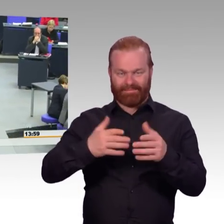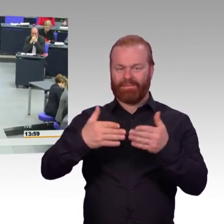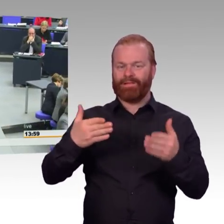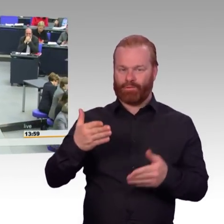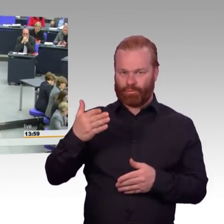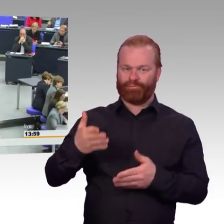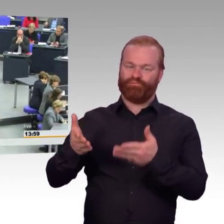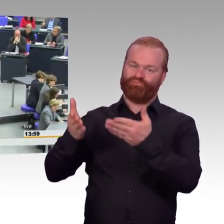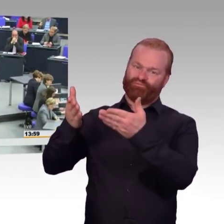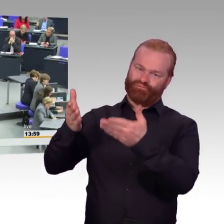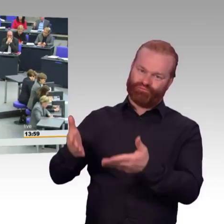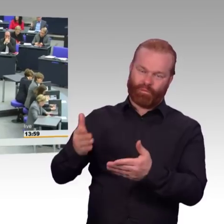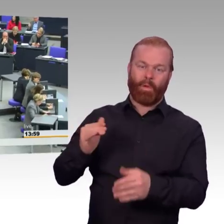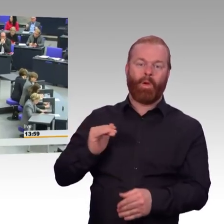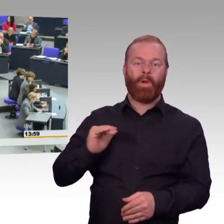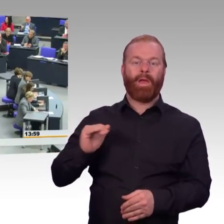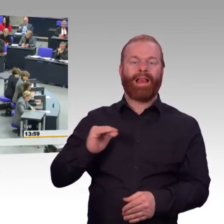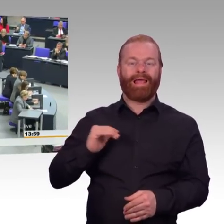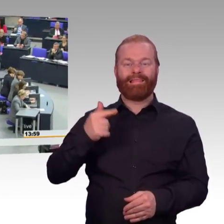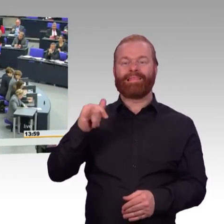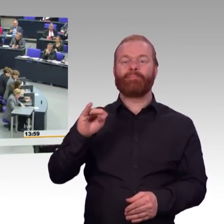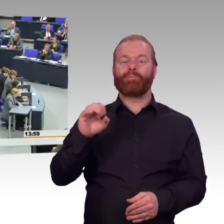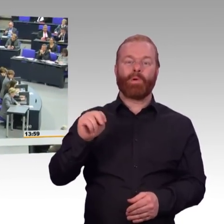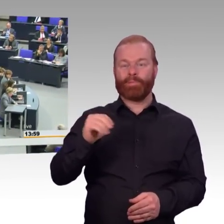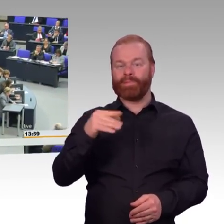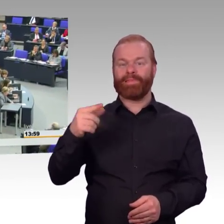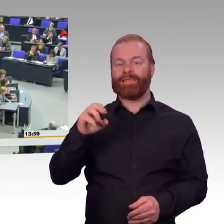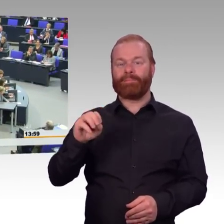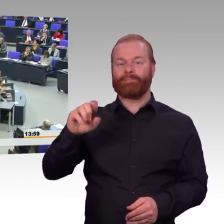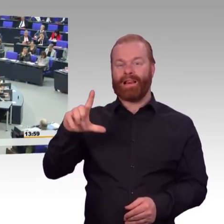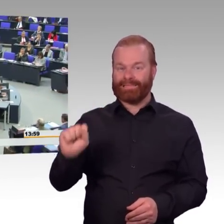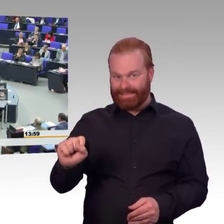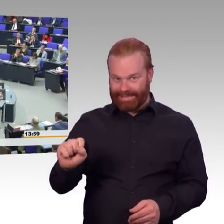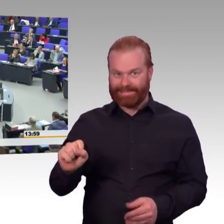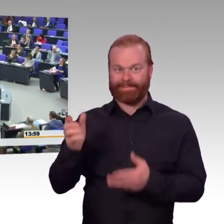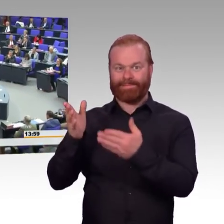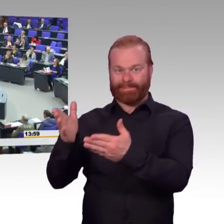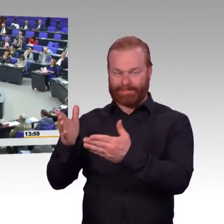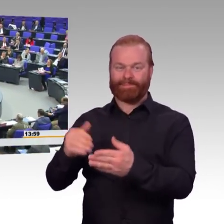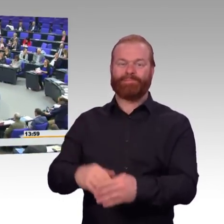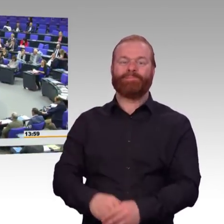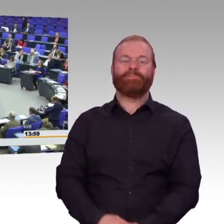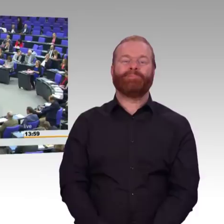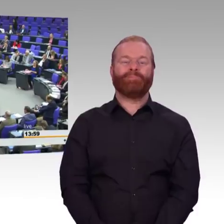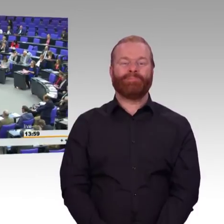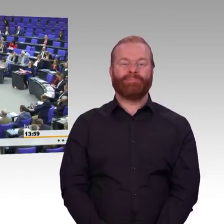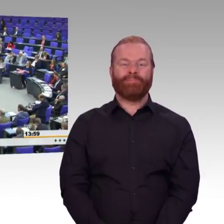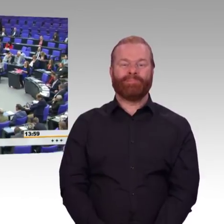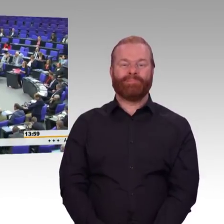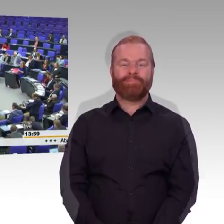Herr Präsident! Meine sehr verehrten Damen und Herren! Ich glaube, dass wir das Thema Kohleausstieg nicht losgelöst von der gesamten energiepolitischen